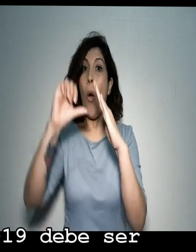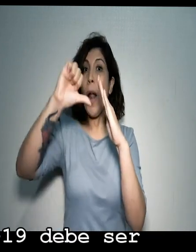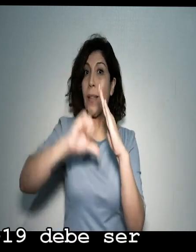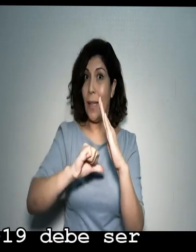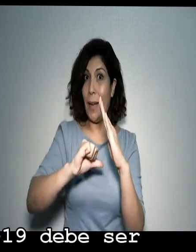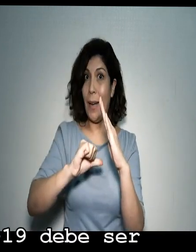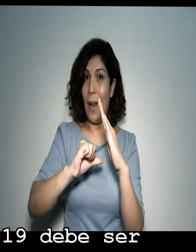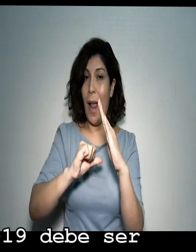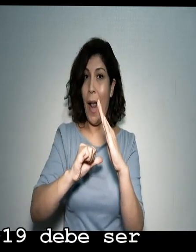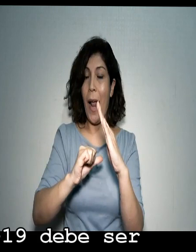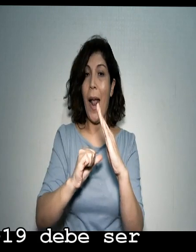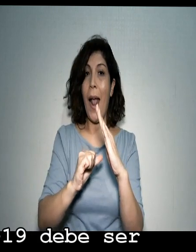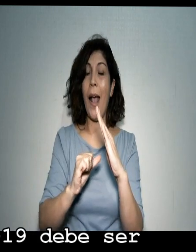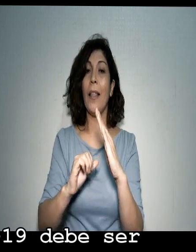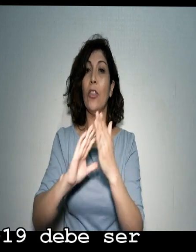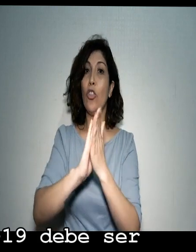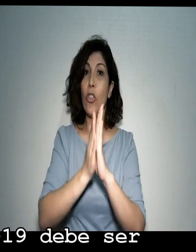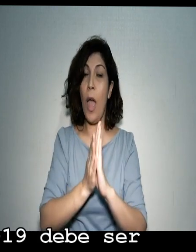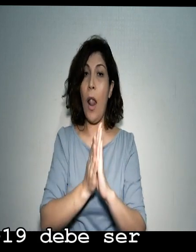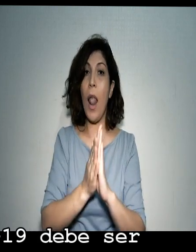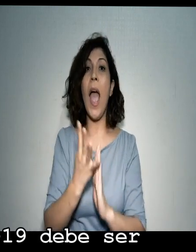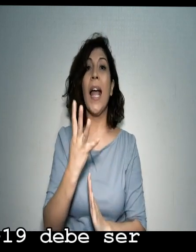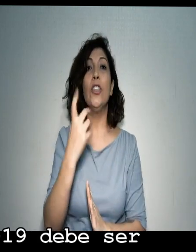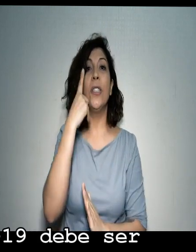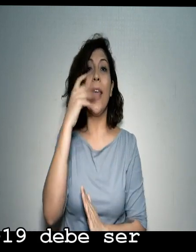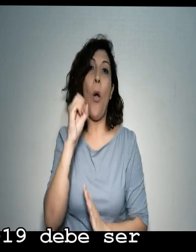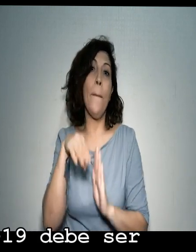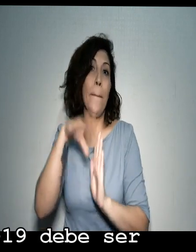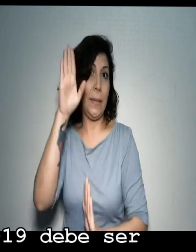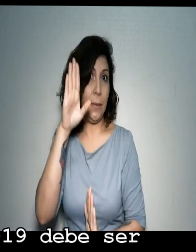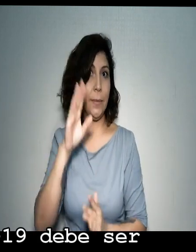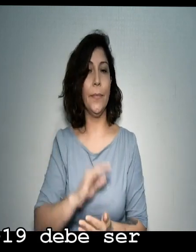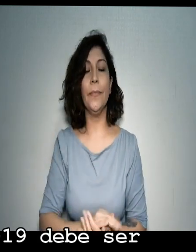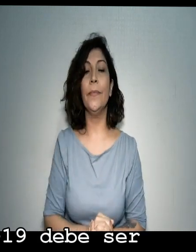del COVID-19, debe ser un mínimo de 14 días.